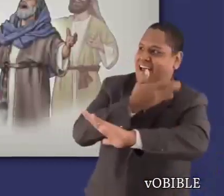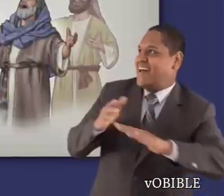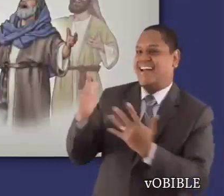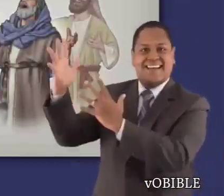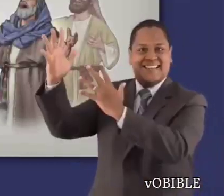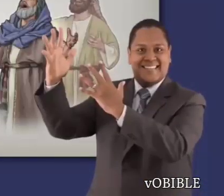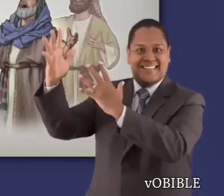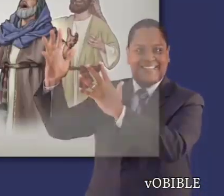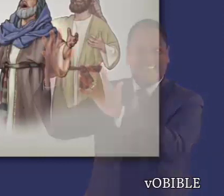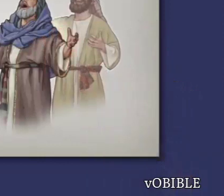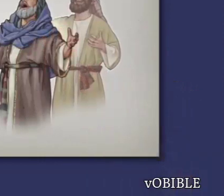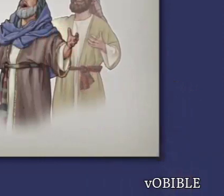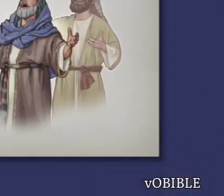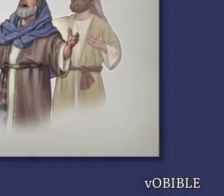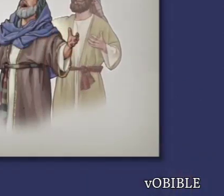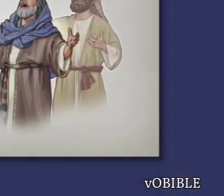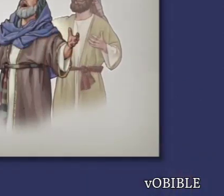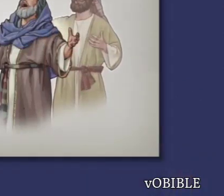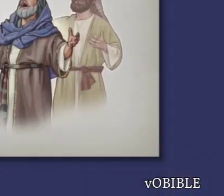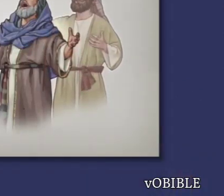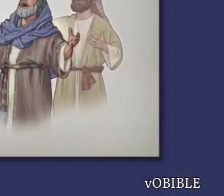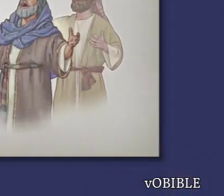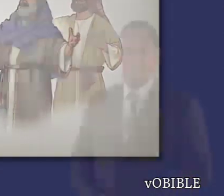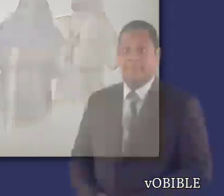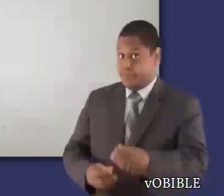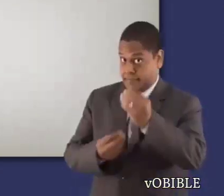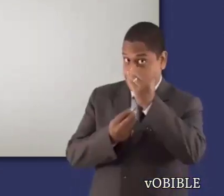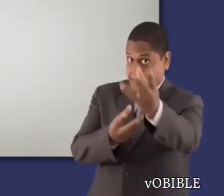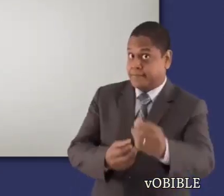israelitas le cantan una canción de victoria a Jehová.